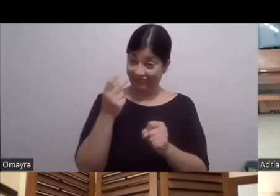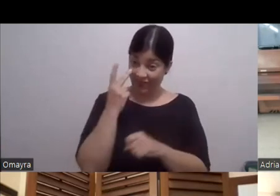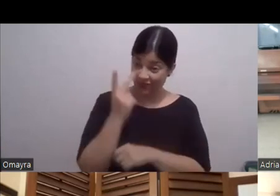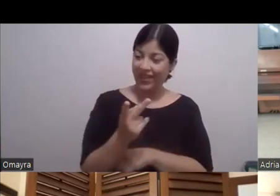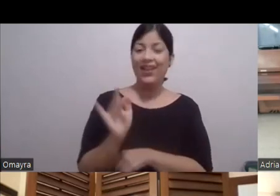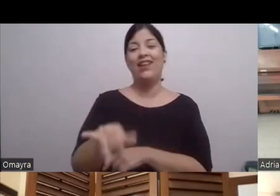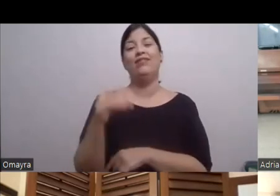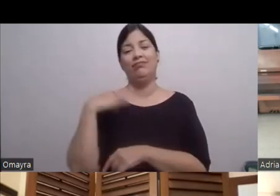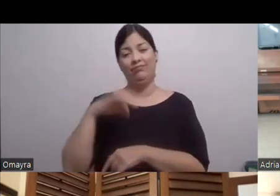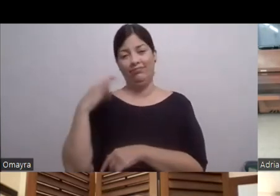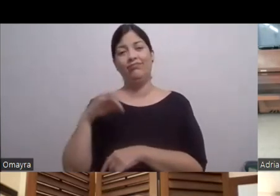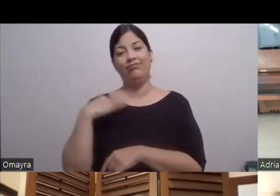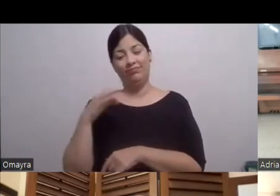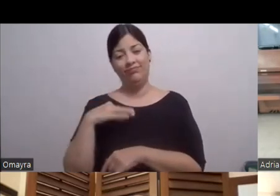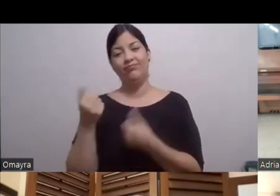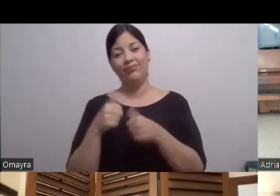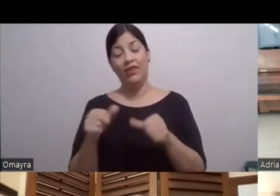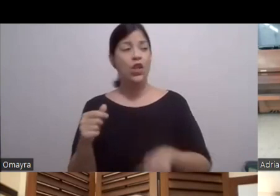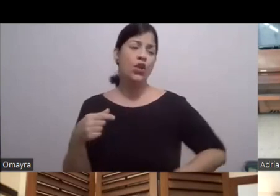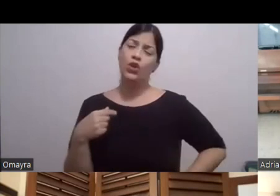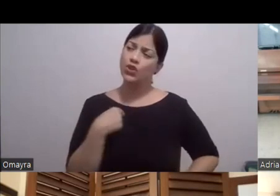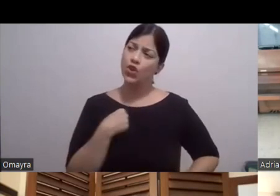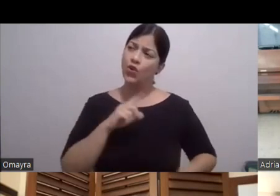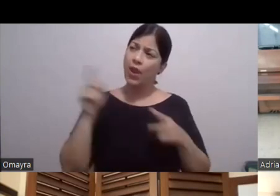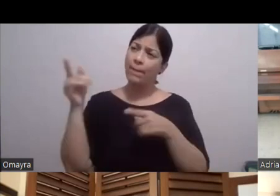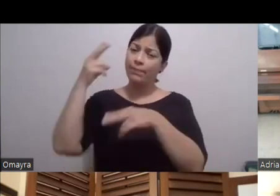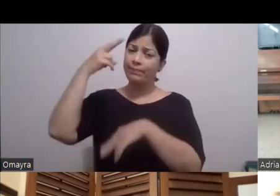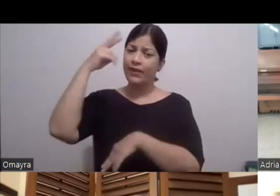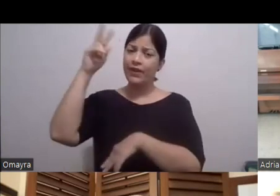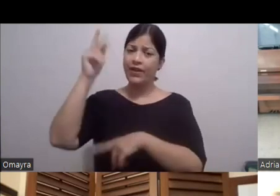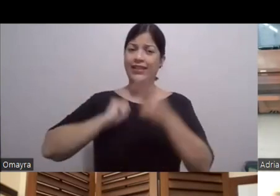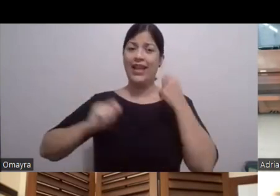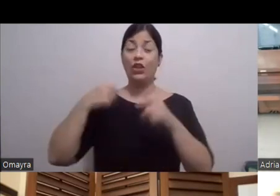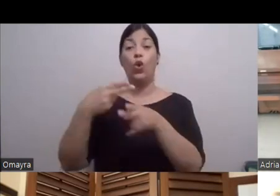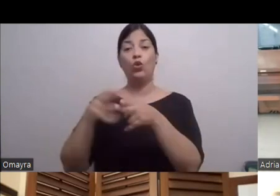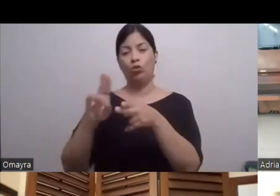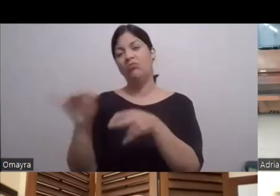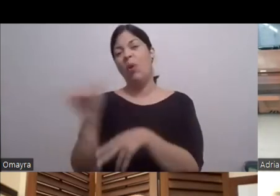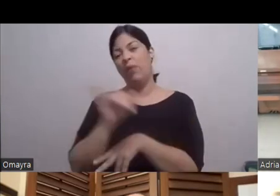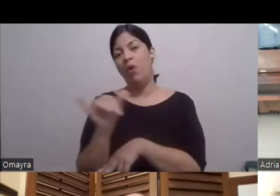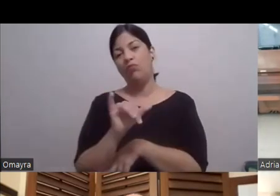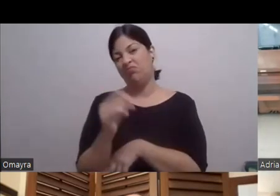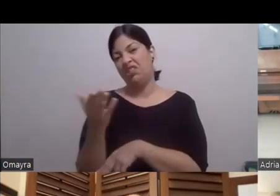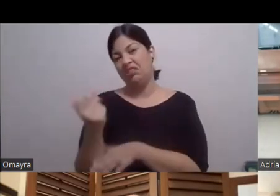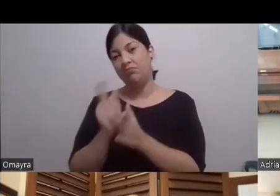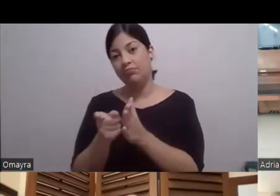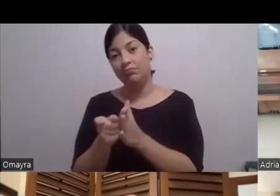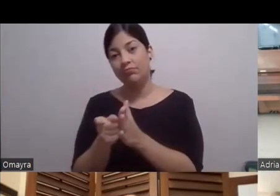todas maneras Yo hice en México Teatro en corto Que es lo mismo 15 minutos Lo único Creo